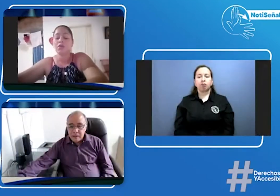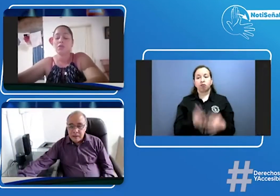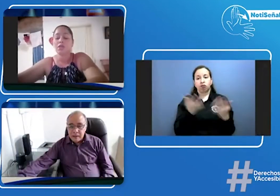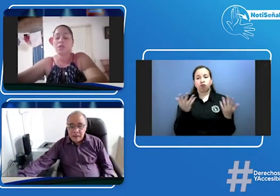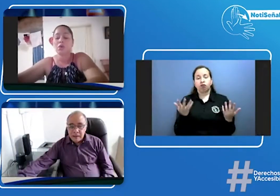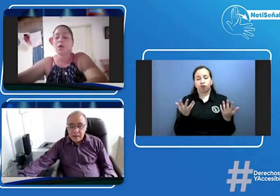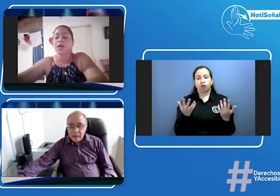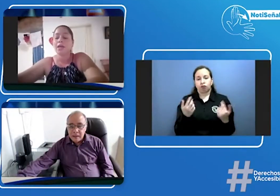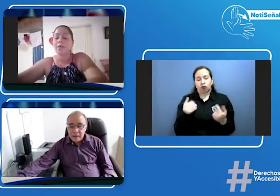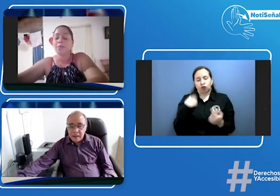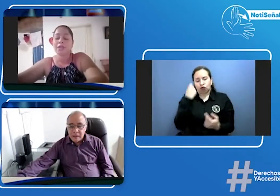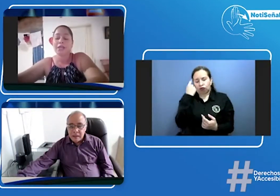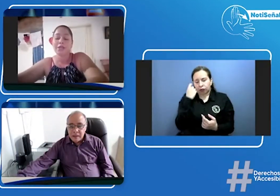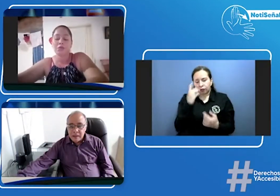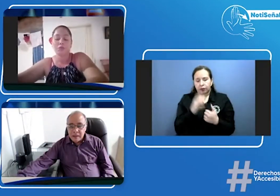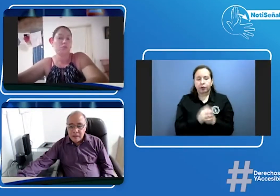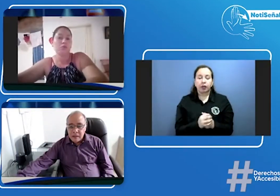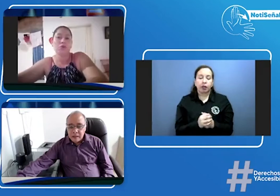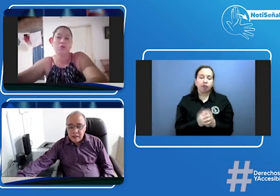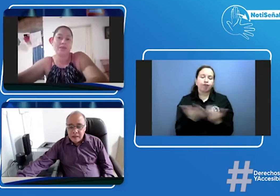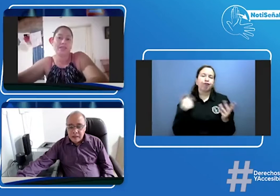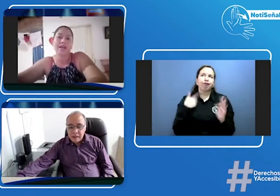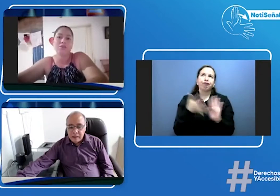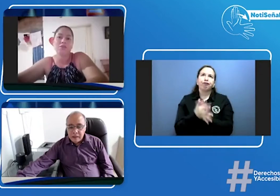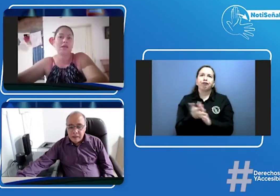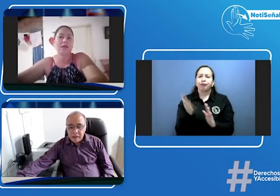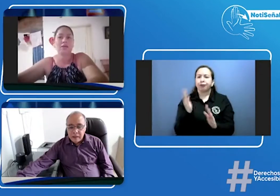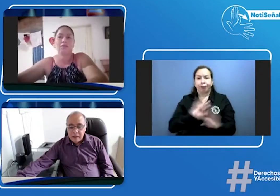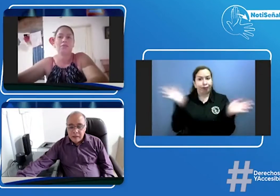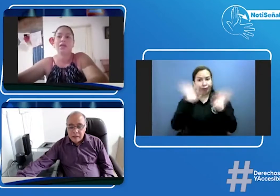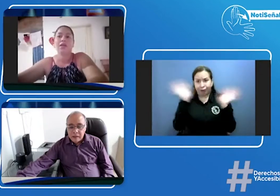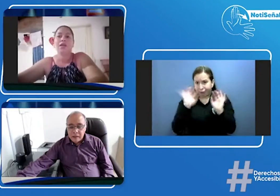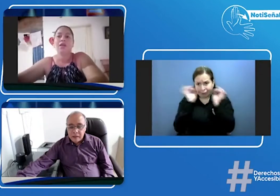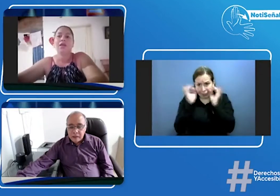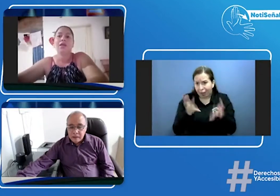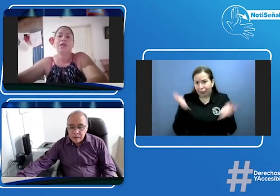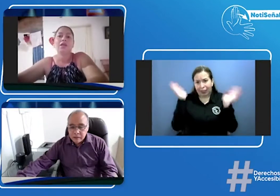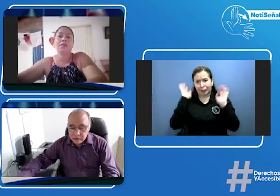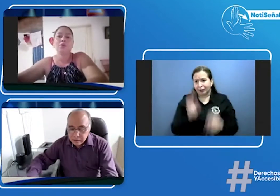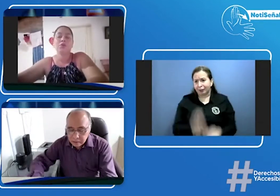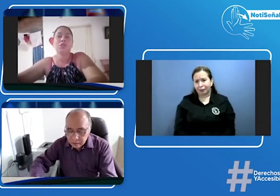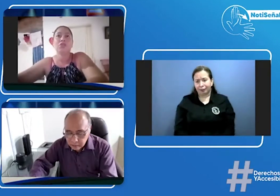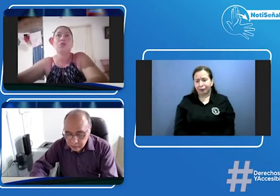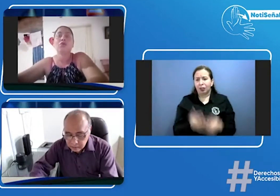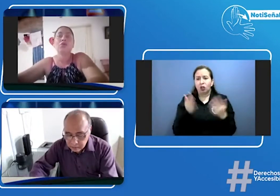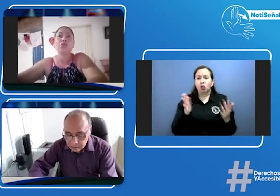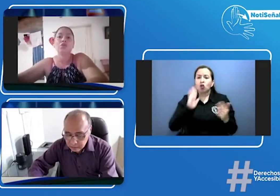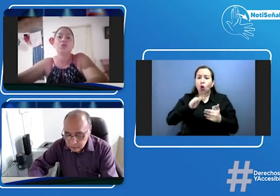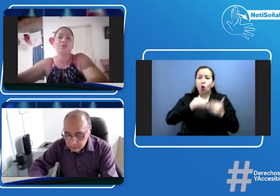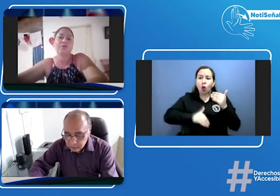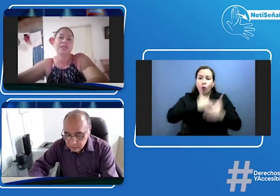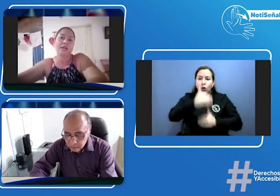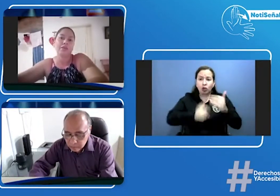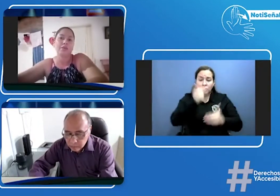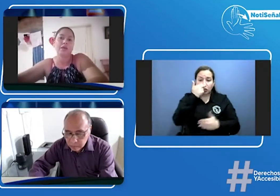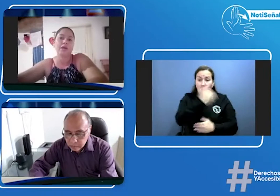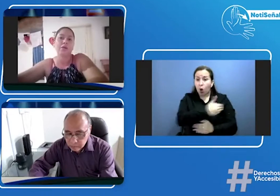entiendo pues qué le digo no fatal o sea el proceso con los niños es fatal de verdad pues